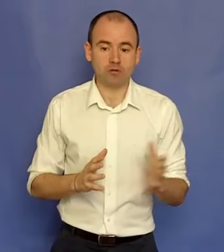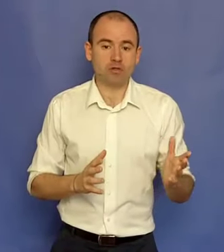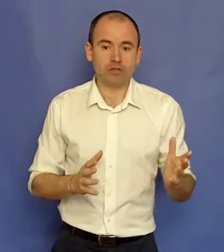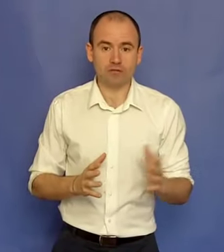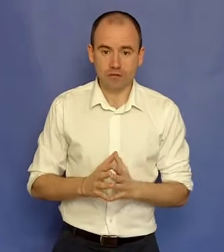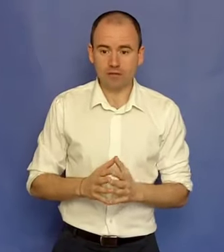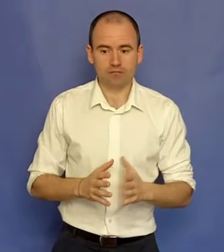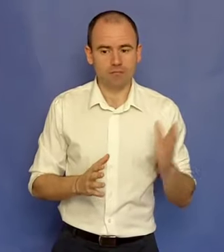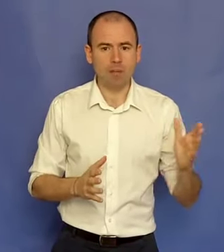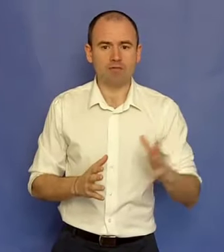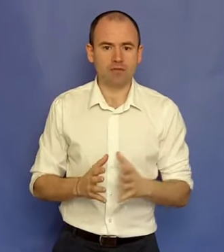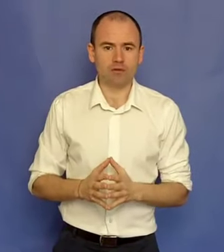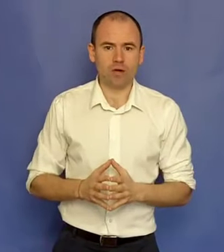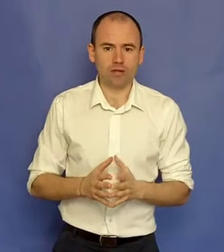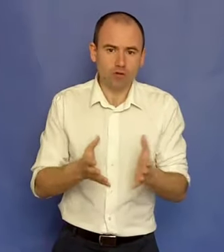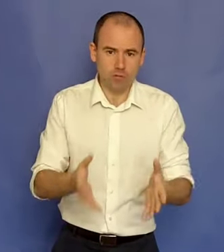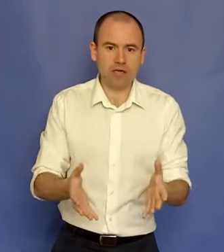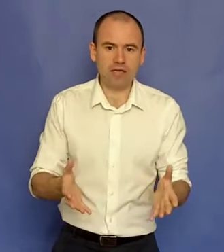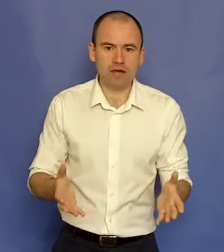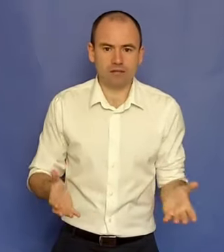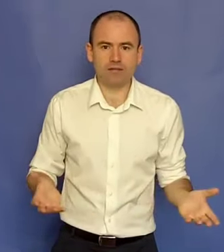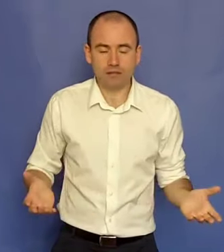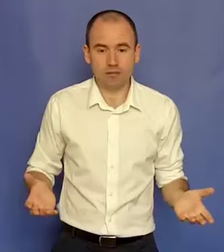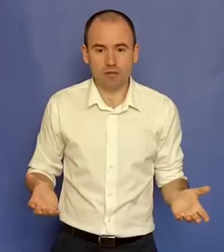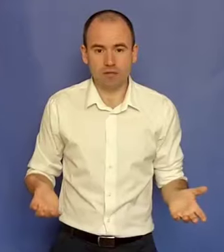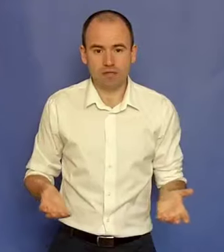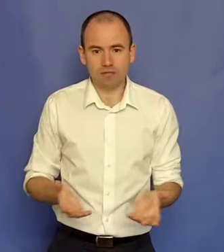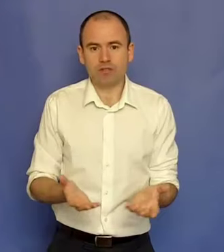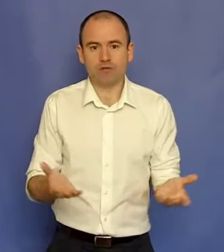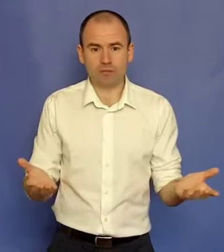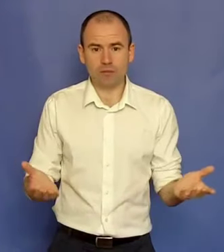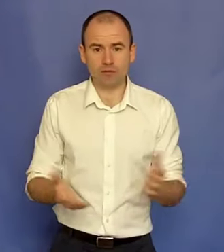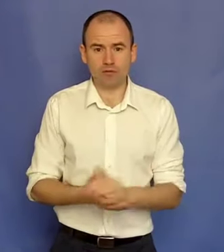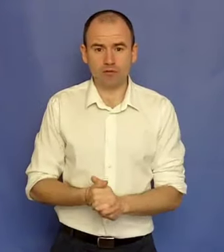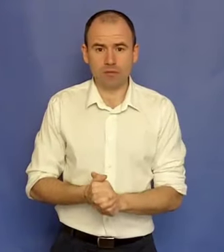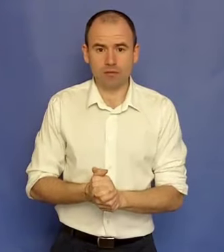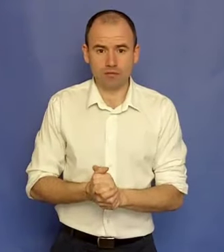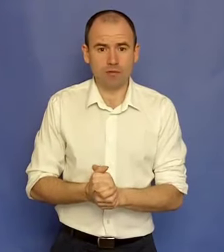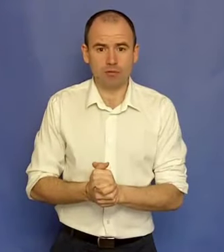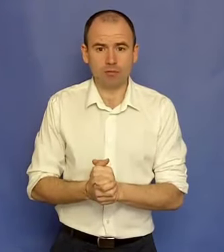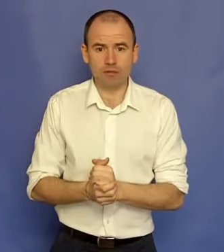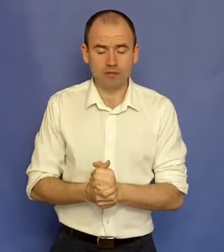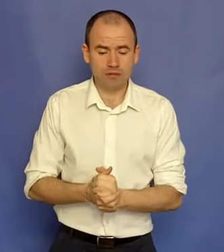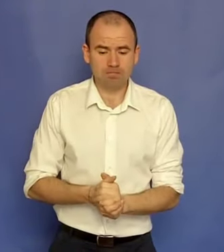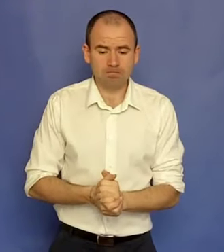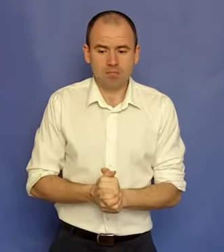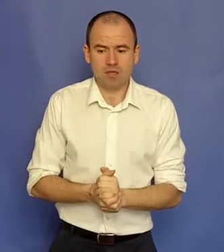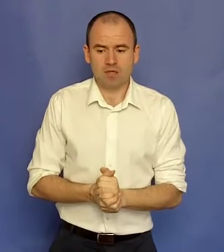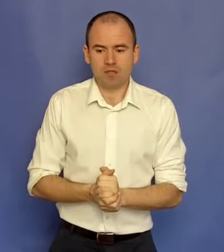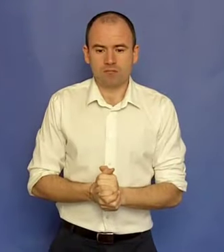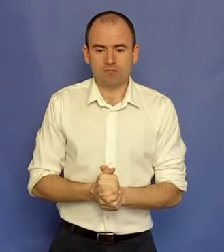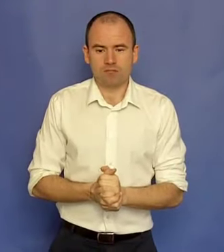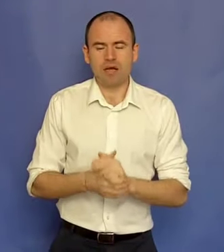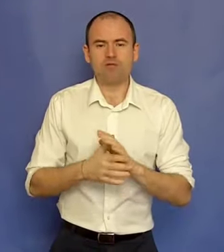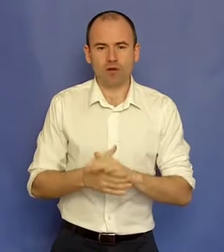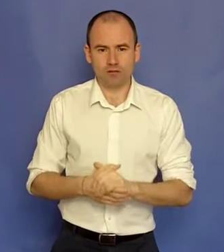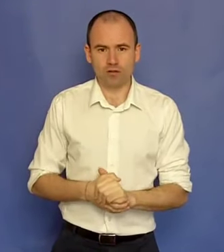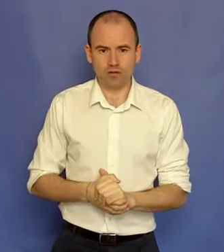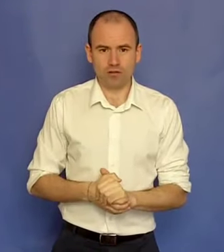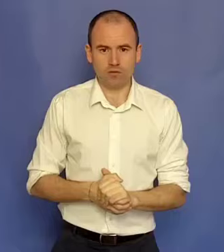adolescent fiind, mama învățătoare, în România, îți dai seama, știi foarte bine, profesorii sunt cei mai prost plătiți, trăiam foarte, foarte greu.